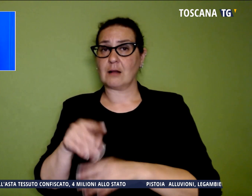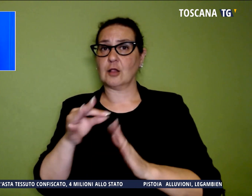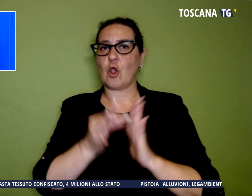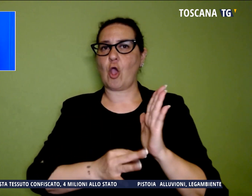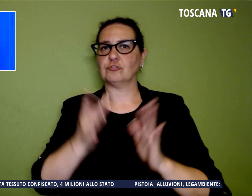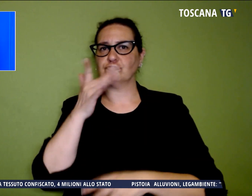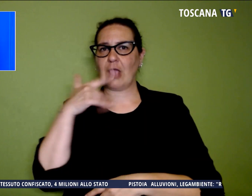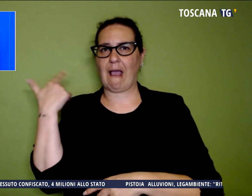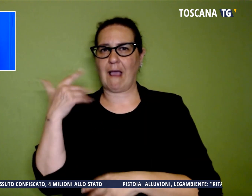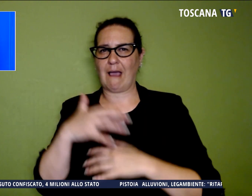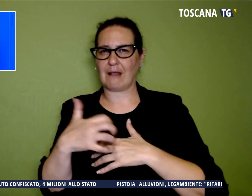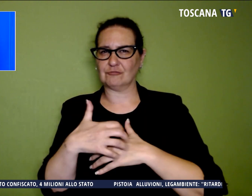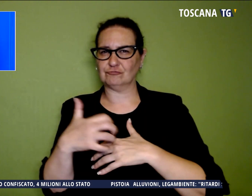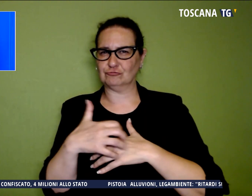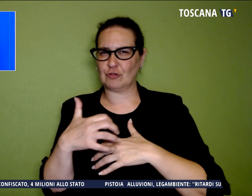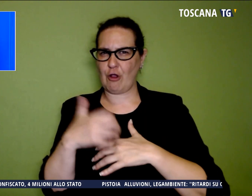il maltempo.